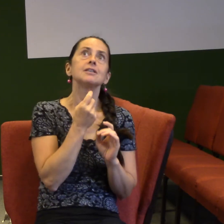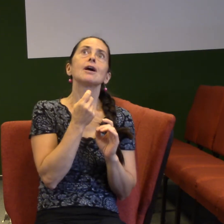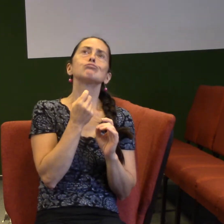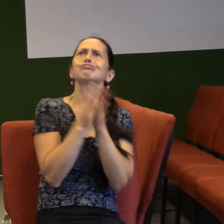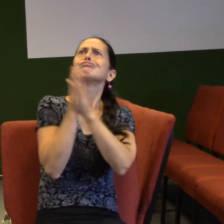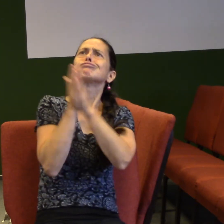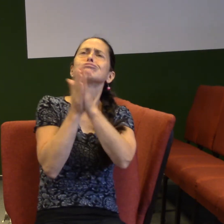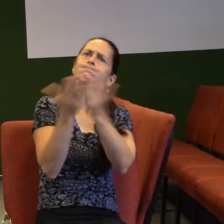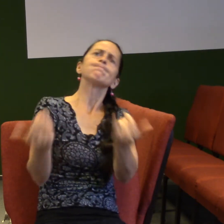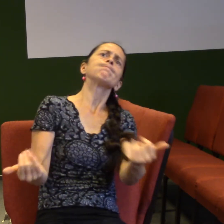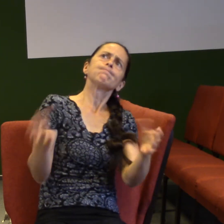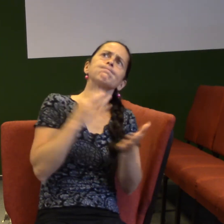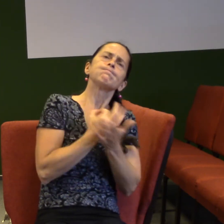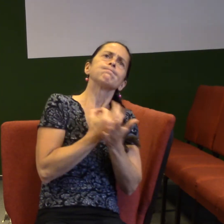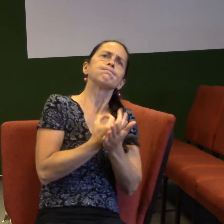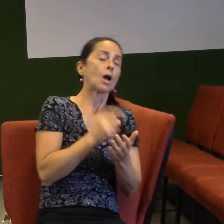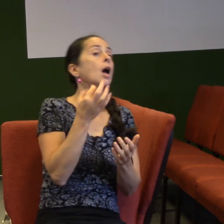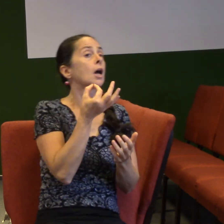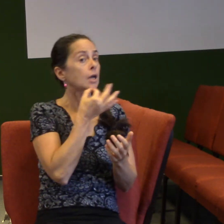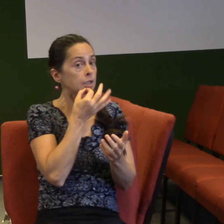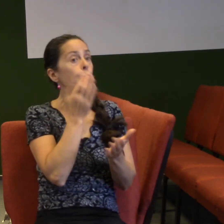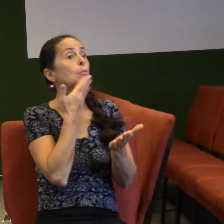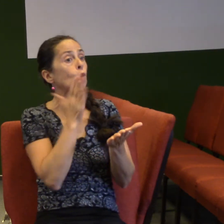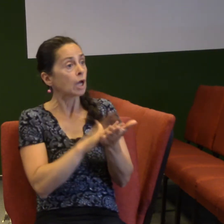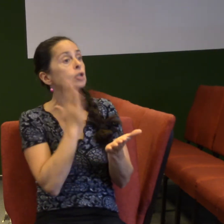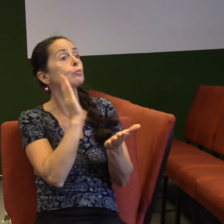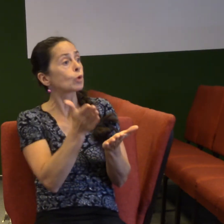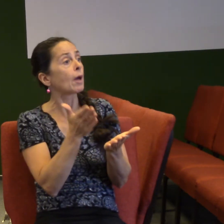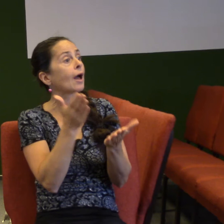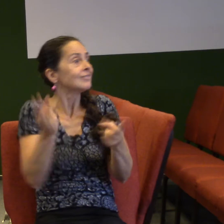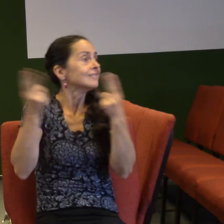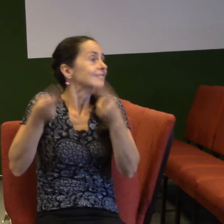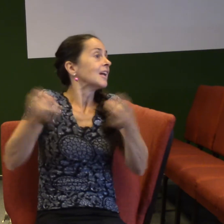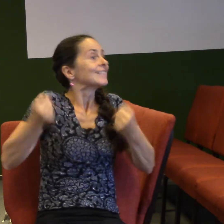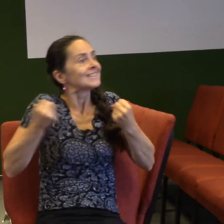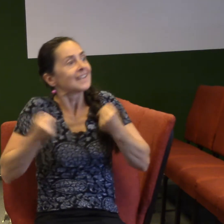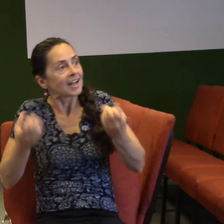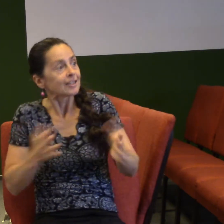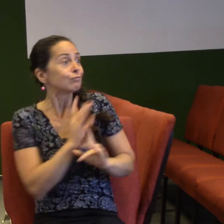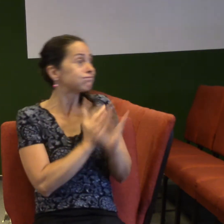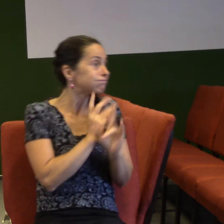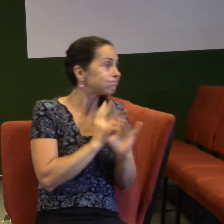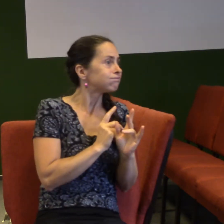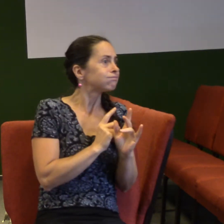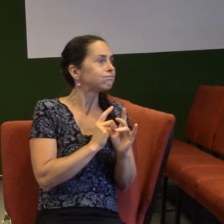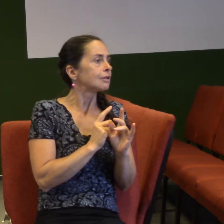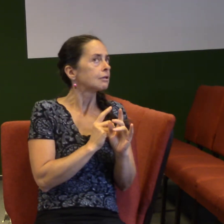Pokud to budeme dělat, tak já věřím, že Bůh je dobrý otec. On nám